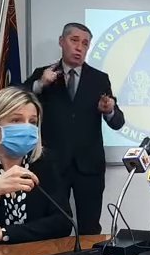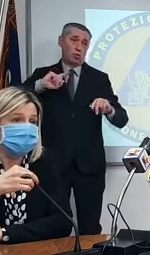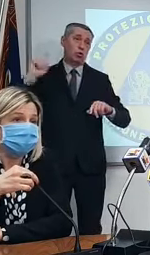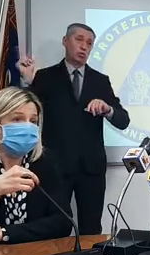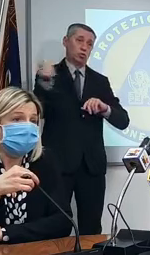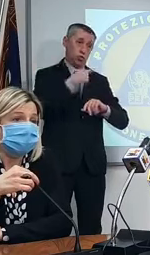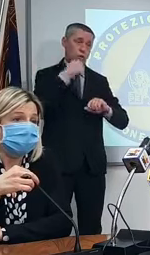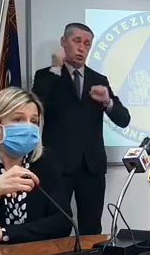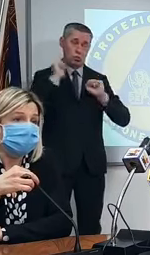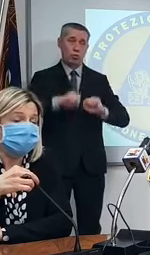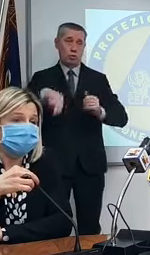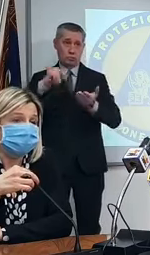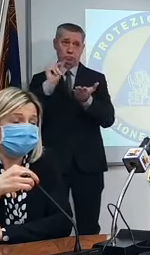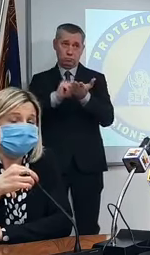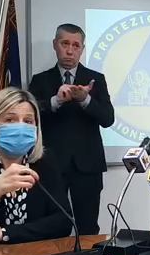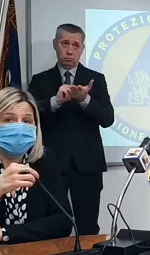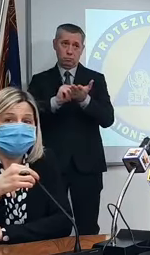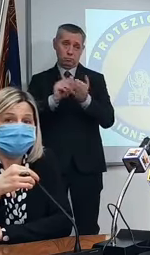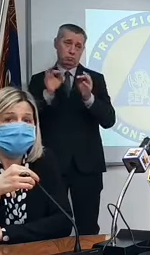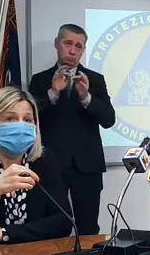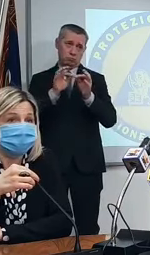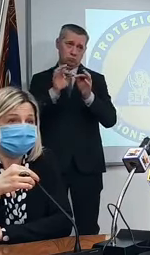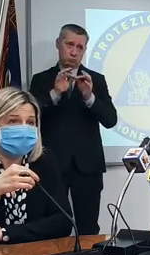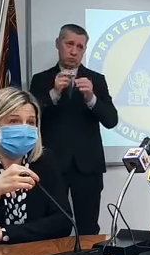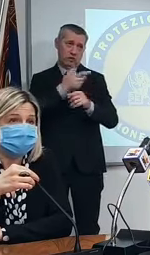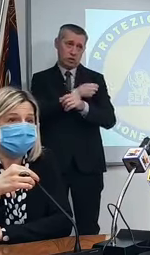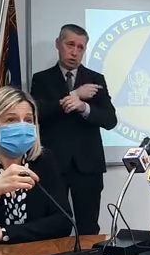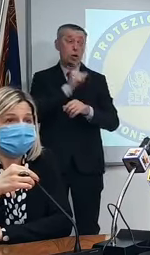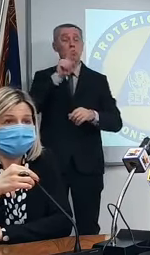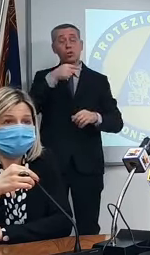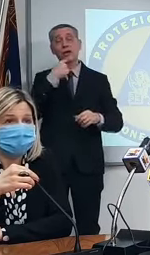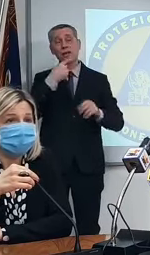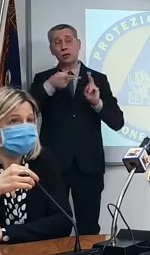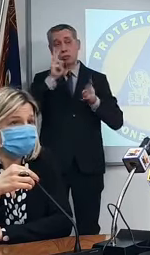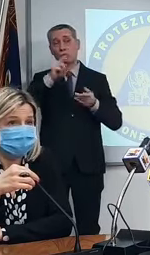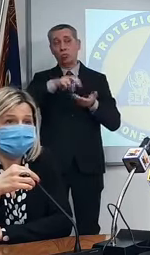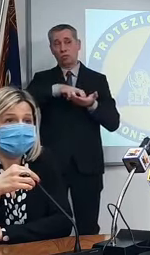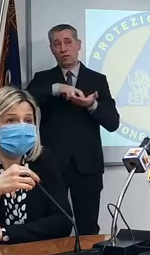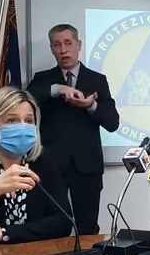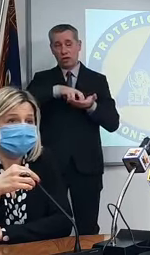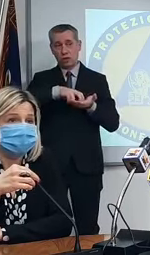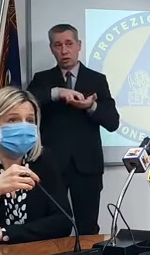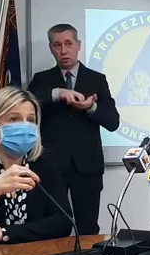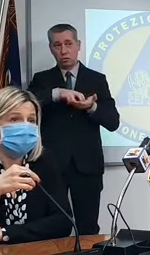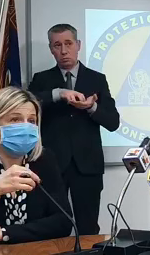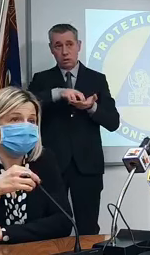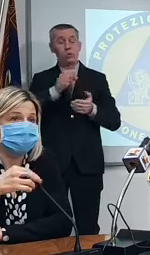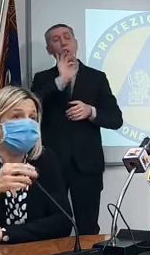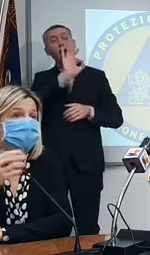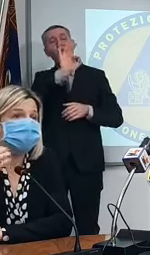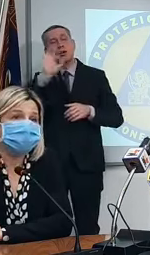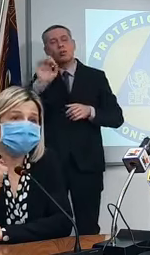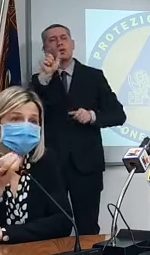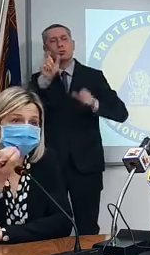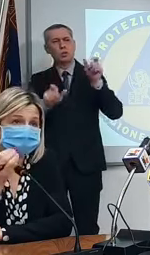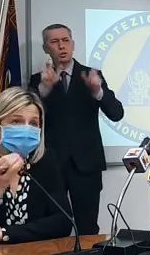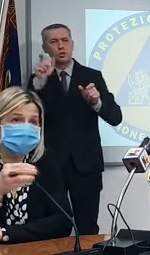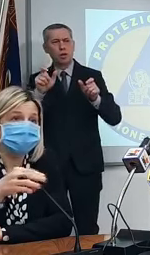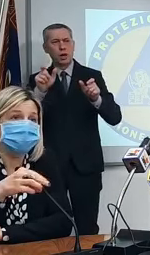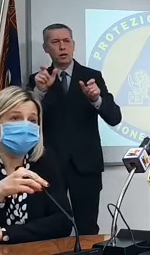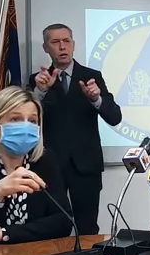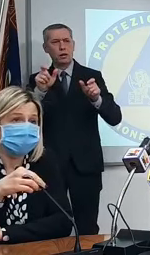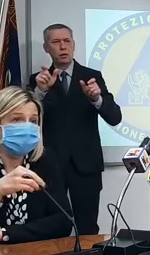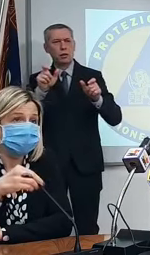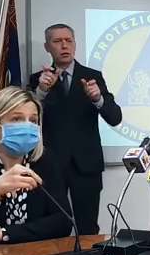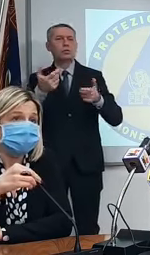vaccinazione anche per quanto riguarda i soggetti più fragili quindi altre categorie ci sono casi di persone che non rientrano nei